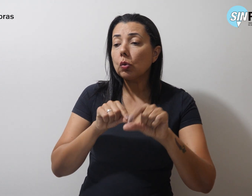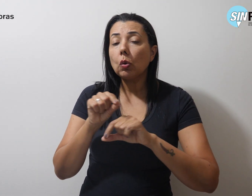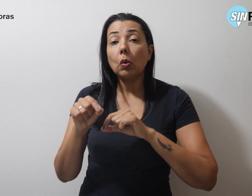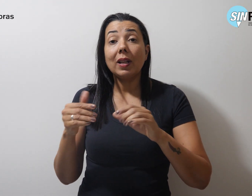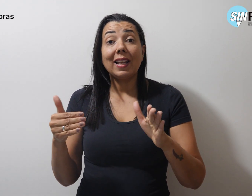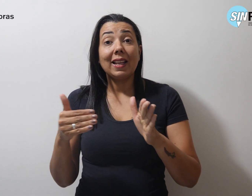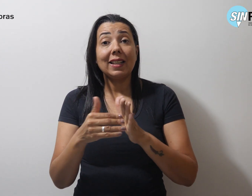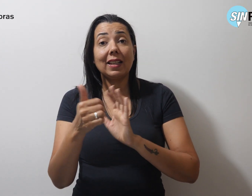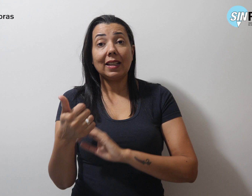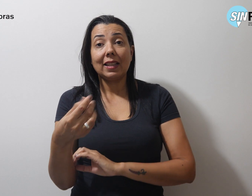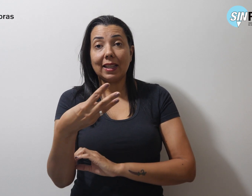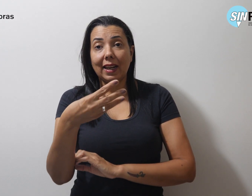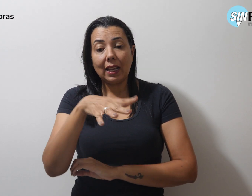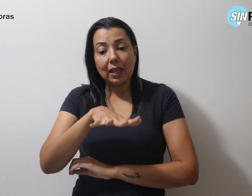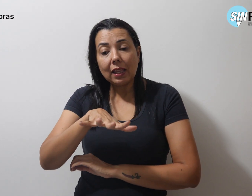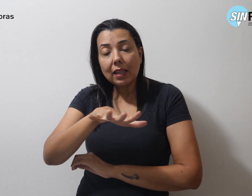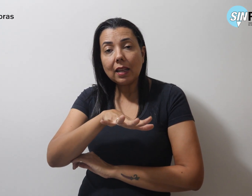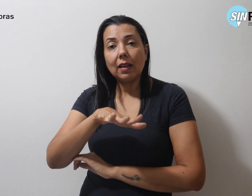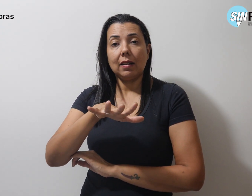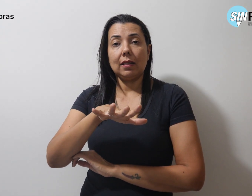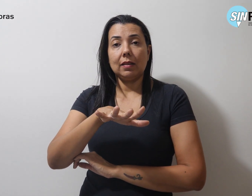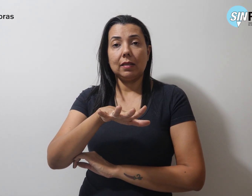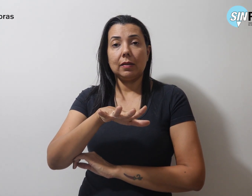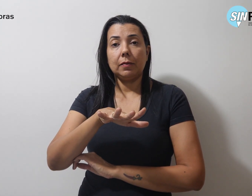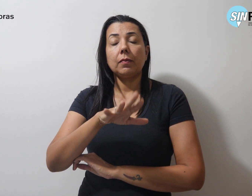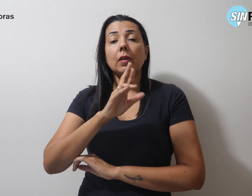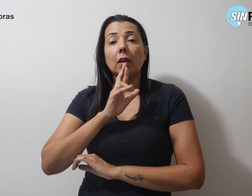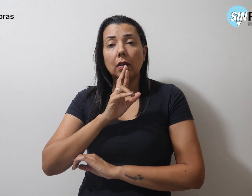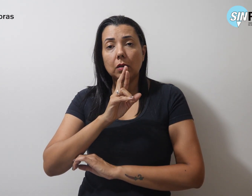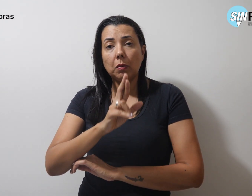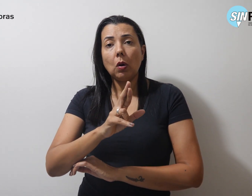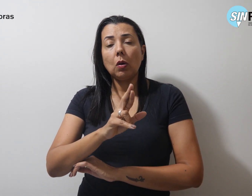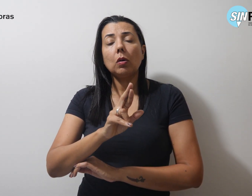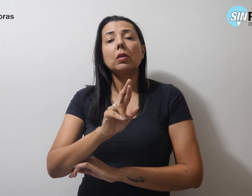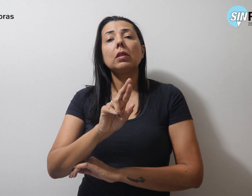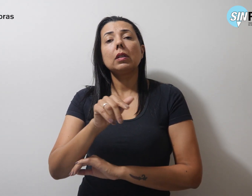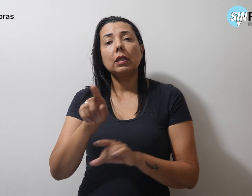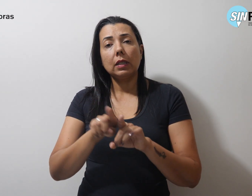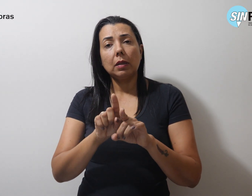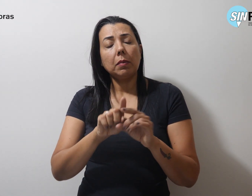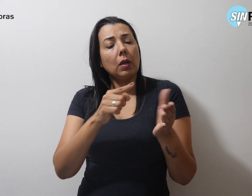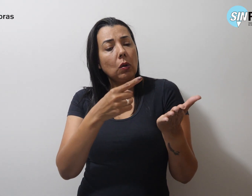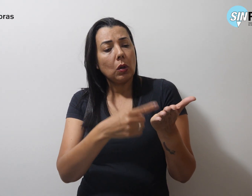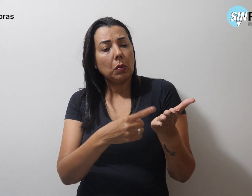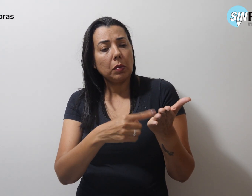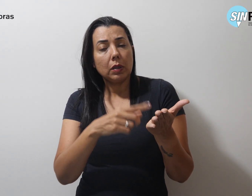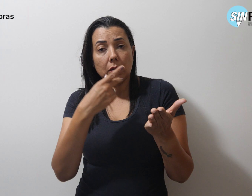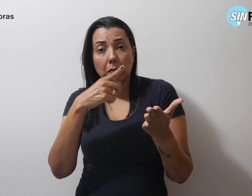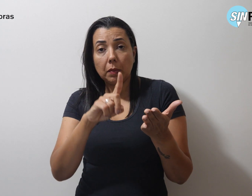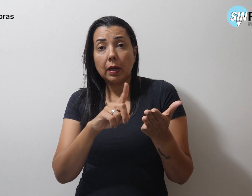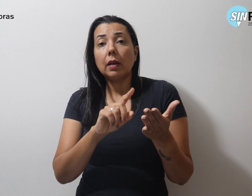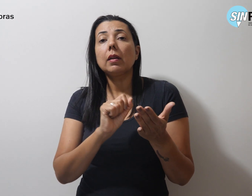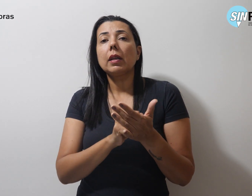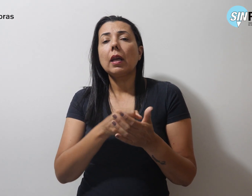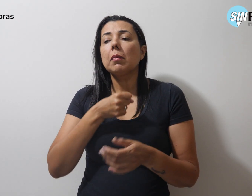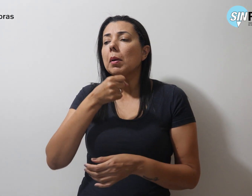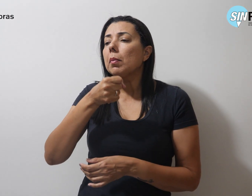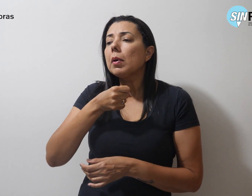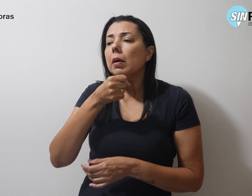três áreas. Resultado, recurso e agendamento para a banca de entrevista serão